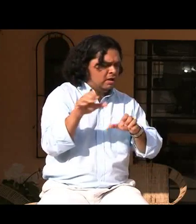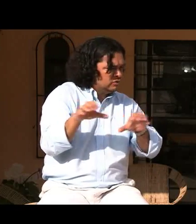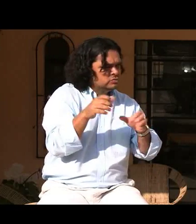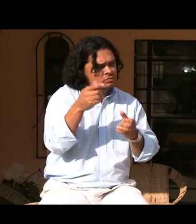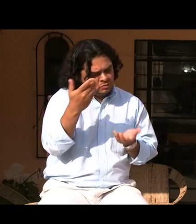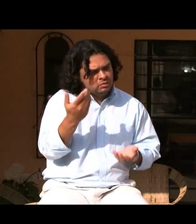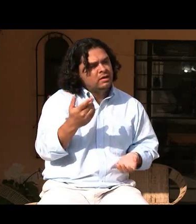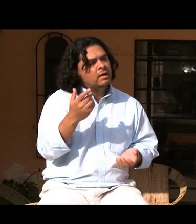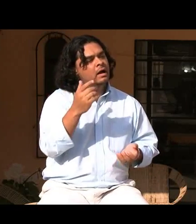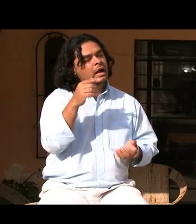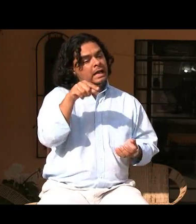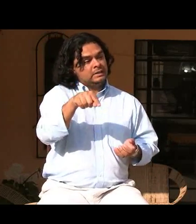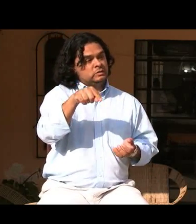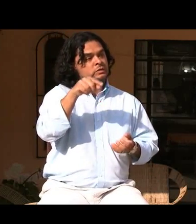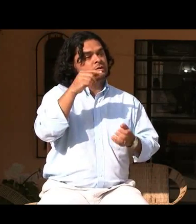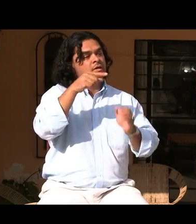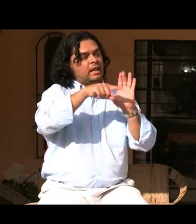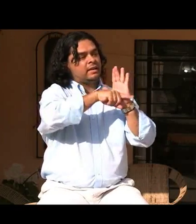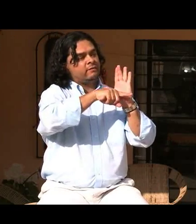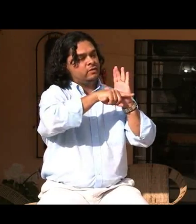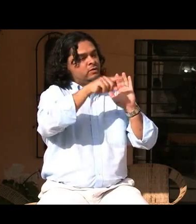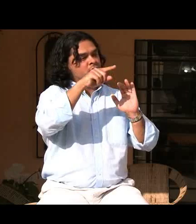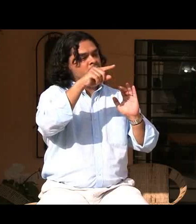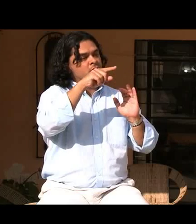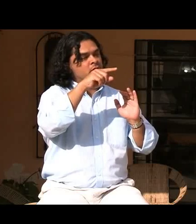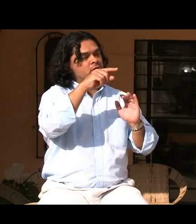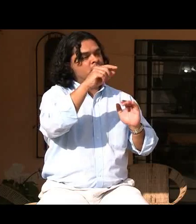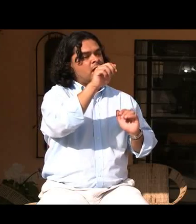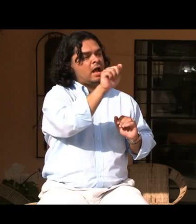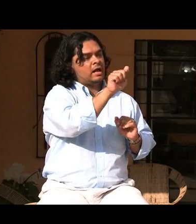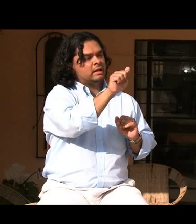todo lo que tú quieras tienes la inteligencia para hacer lo que tú quieras